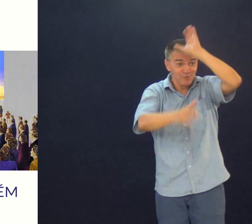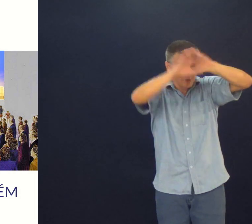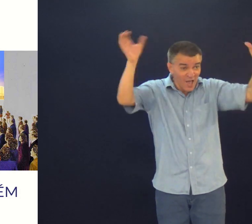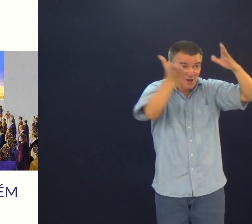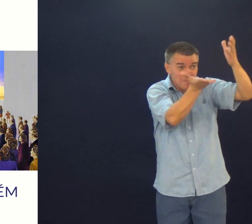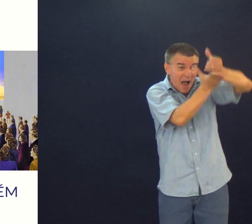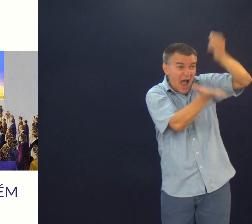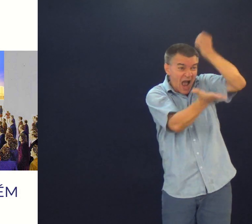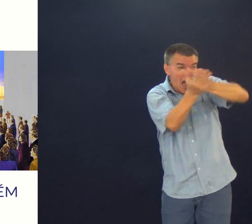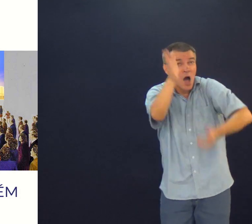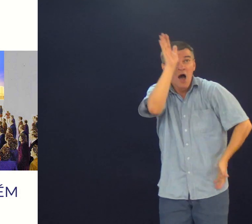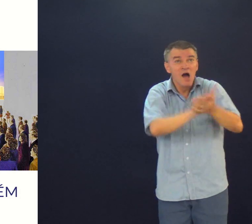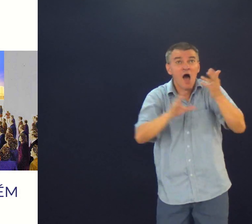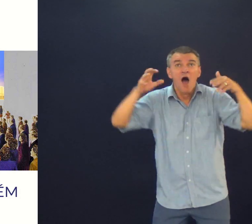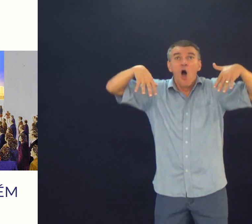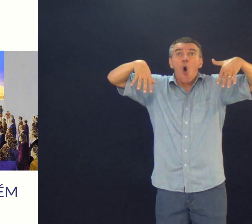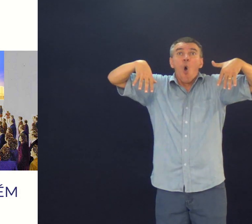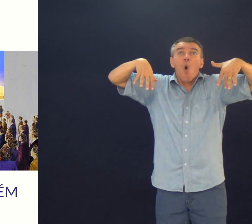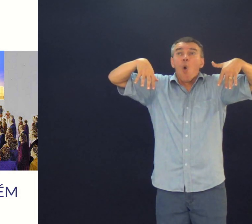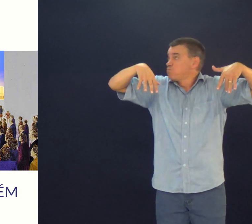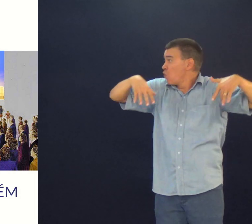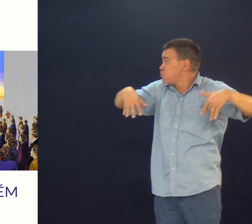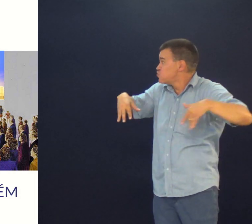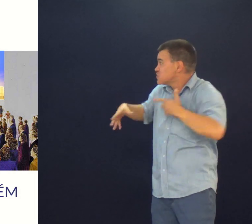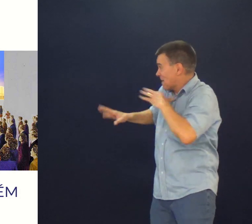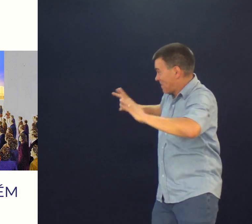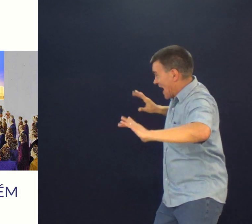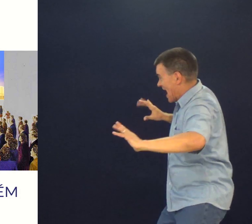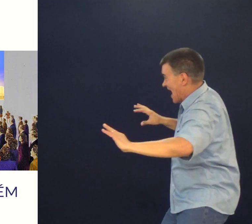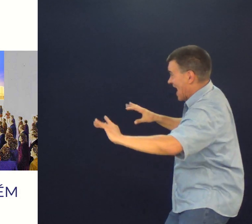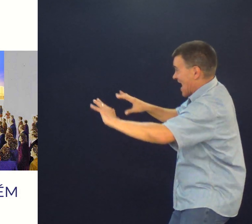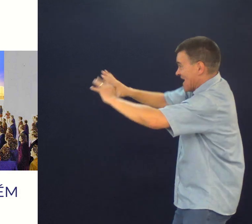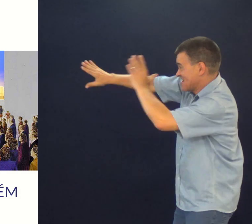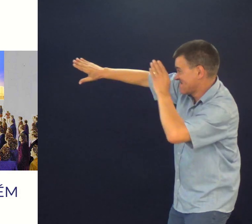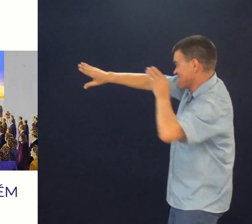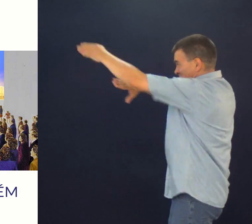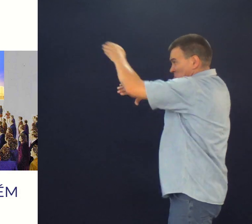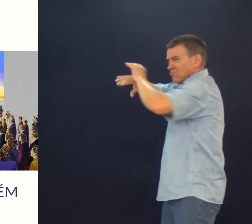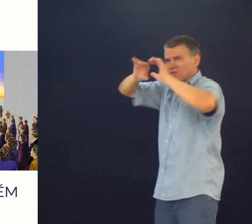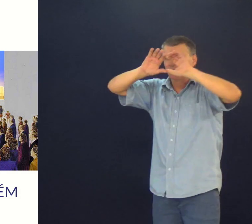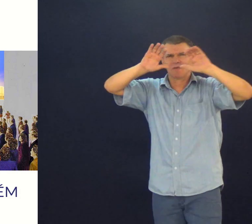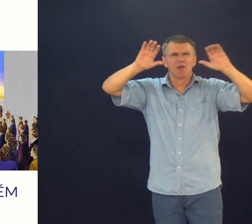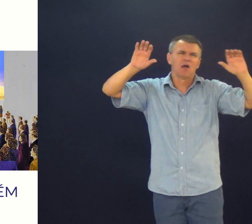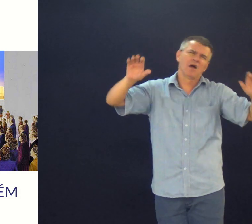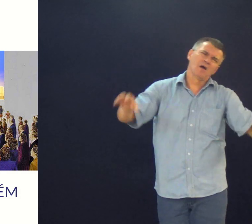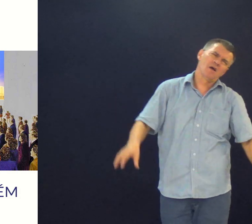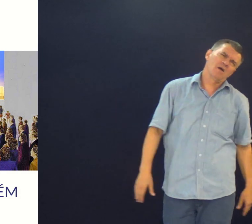Um dia você irá para o céu Certo? Olha só as pessoas Se encaminhando Olha só que legal